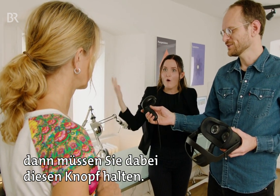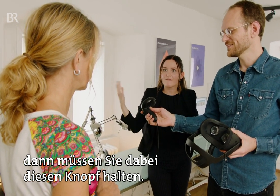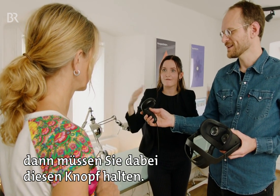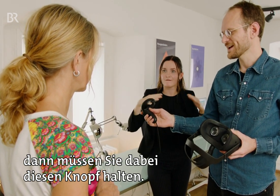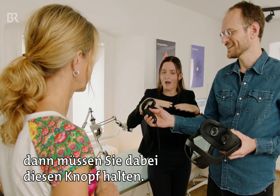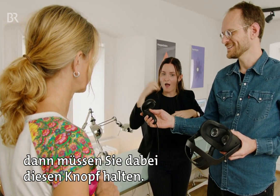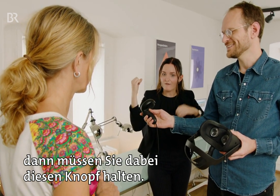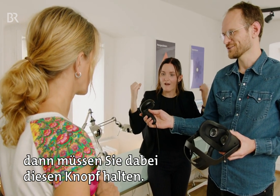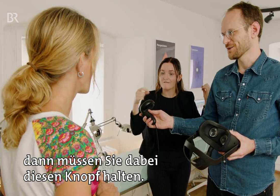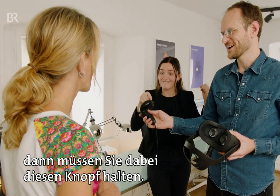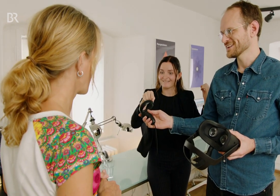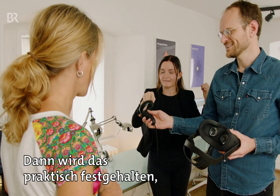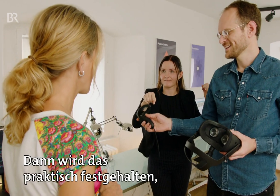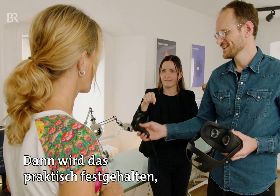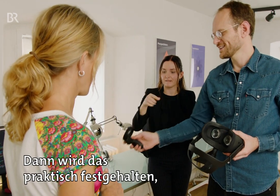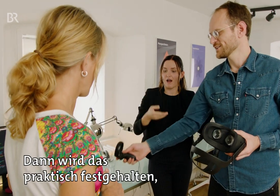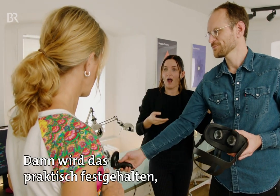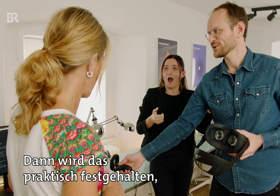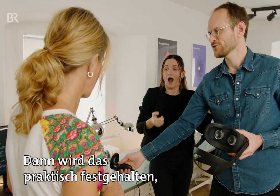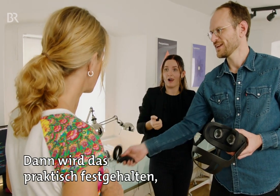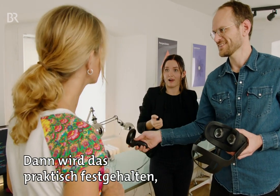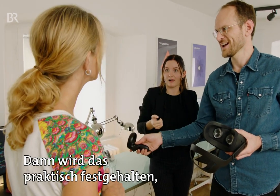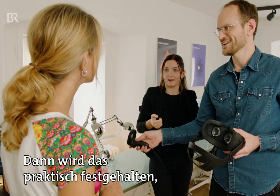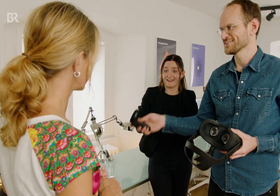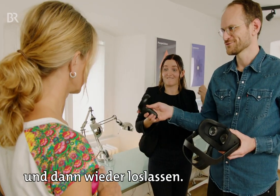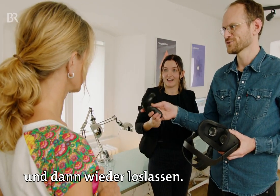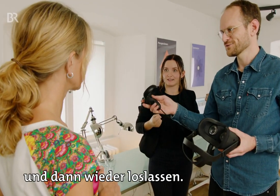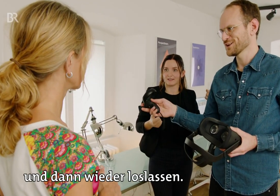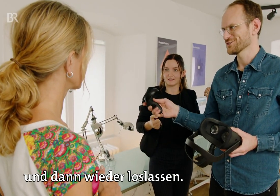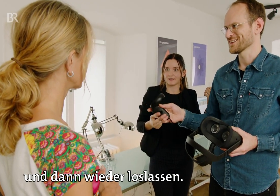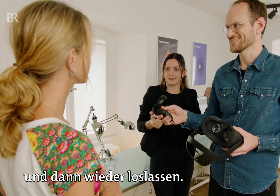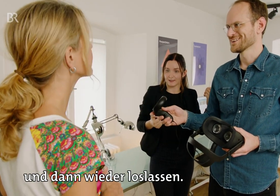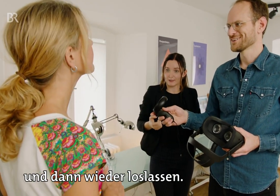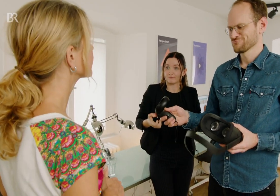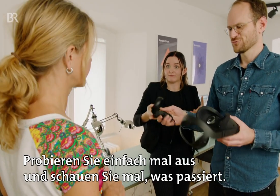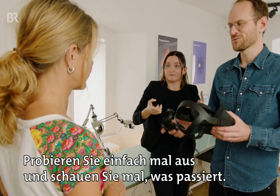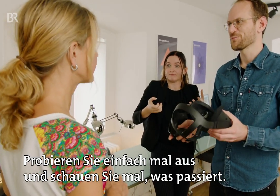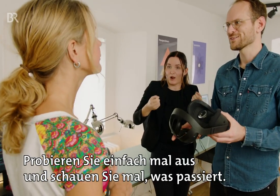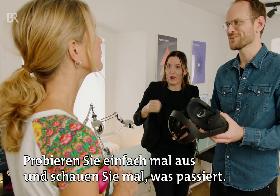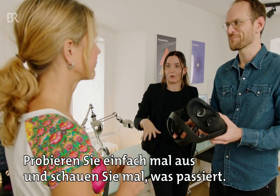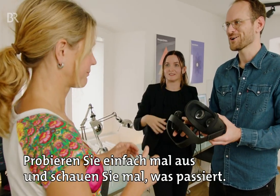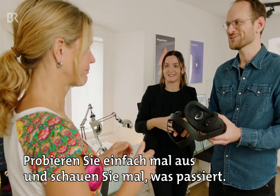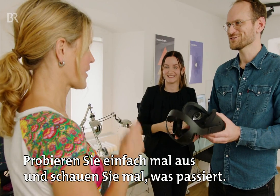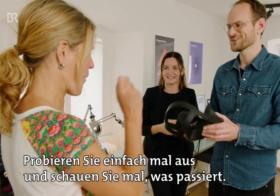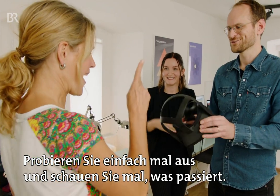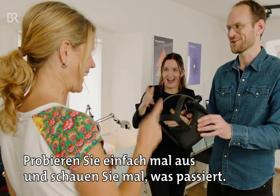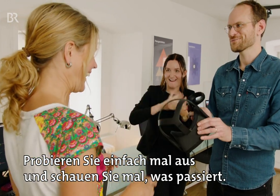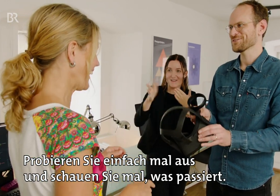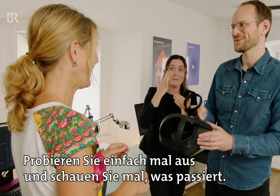müssen Sie dabei diesen Knopf halten. Dann wird das praktisch festgehalten und dann wieder loslassen. Jetzt probieren Sie einfach mal aus und schauen Sie mal, was